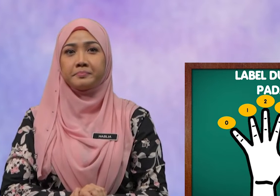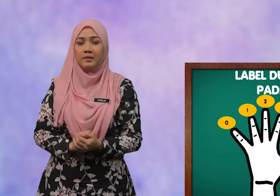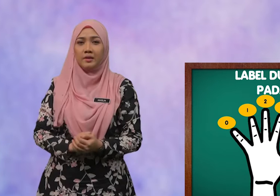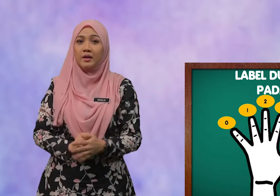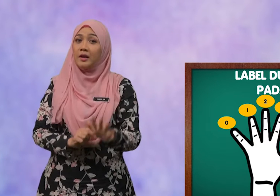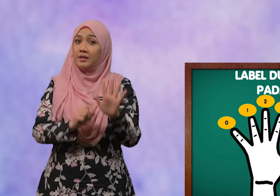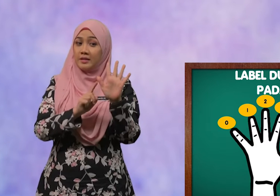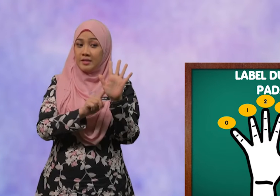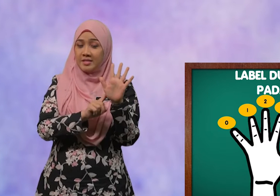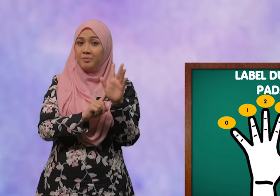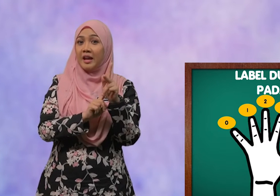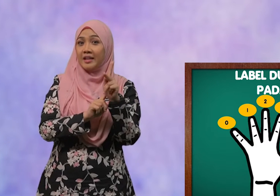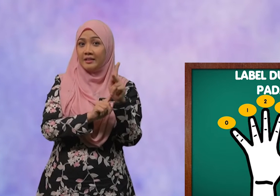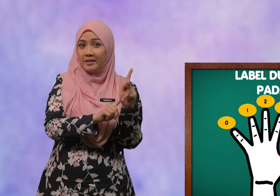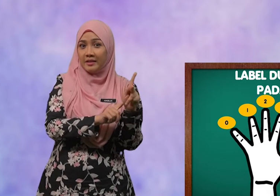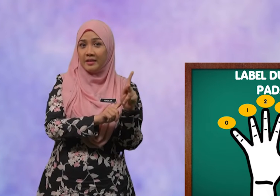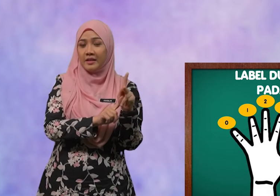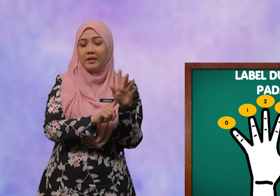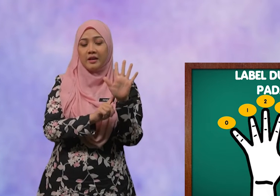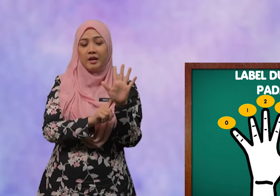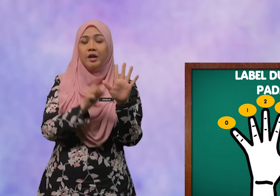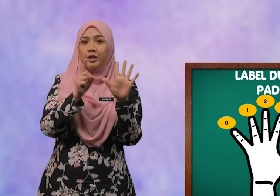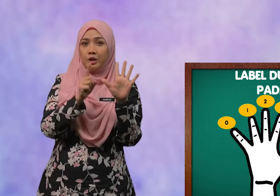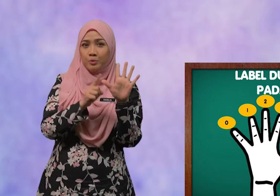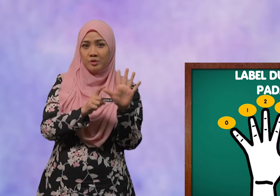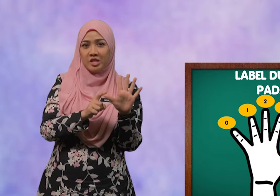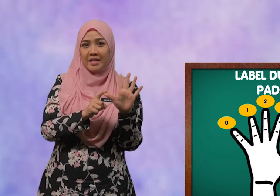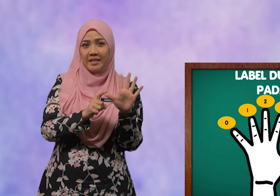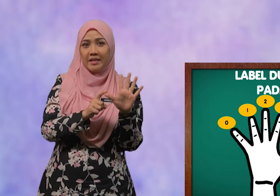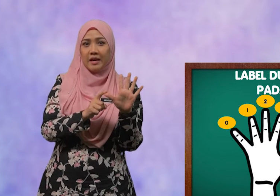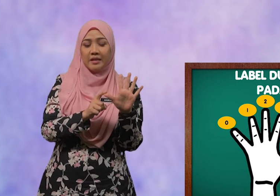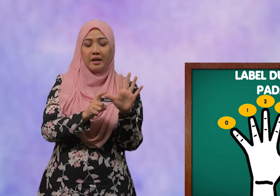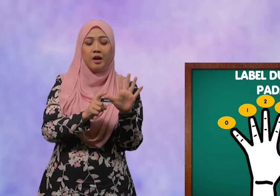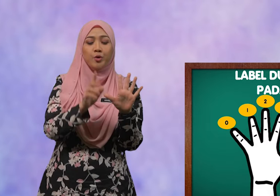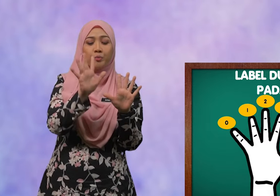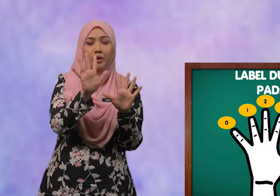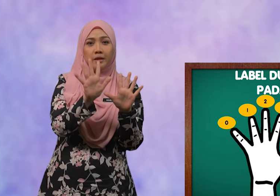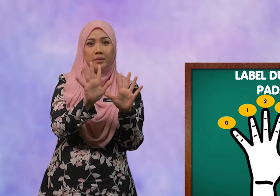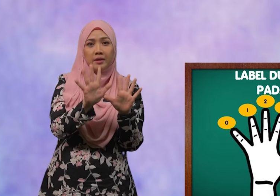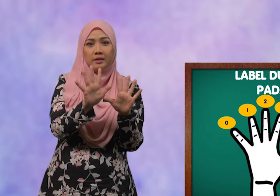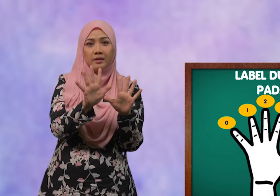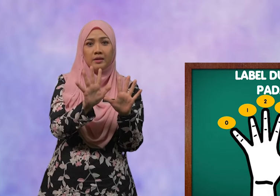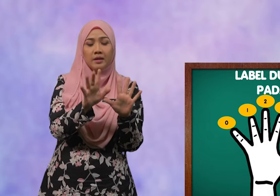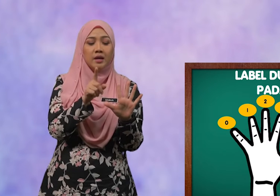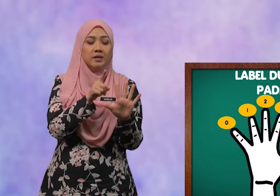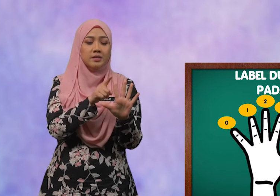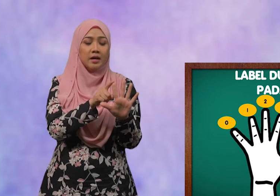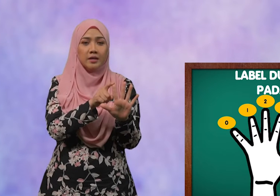Di sebelah kiri Ibu jari adalah nombor 5 Jari